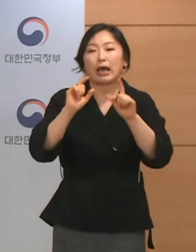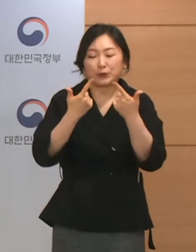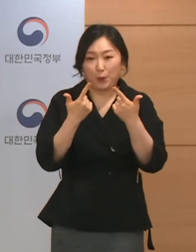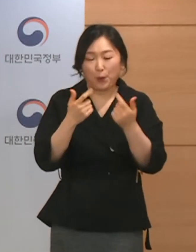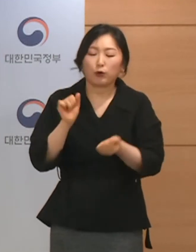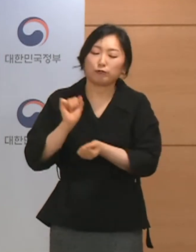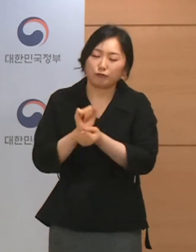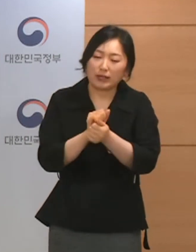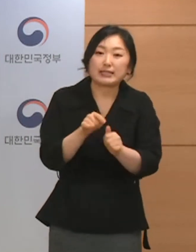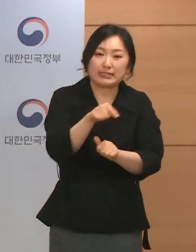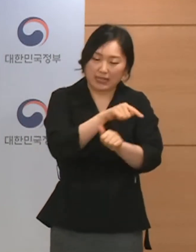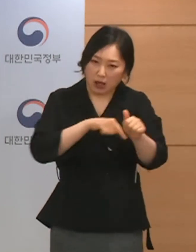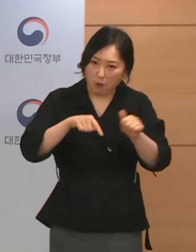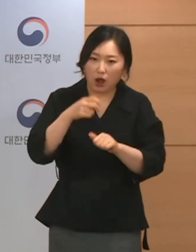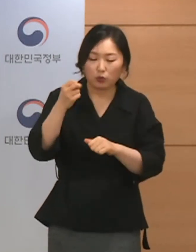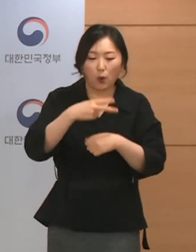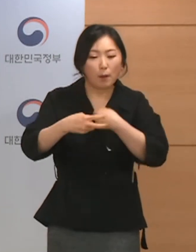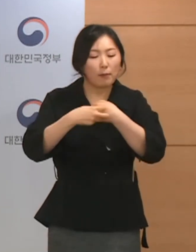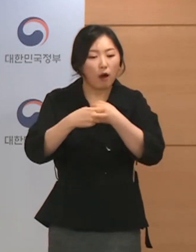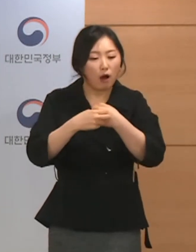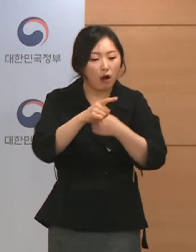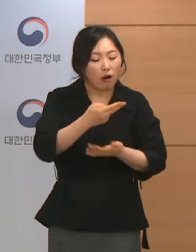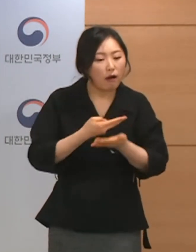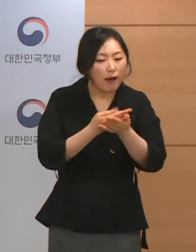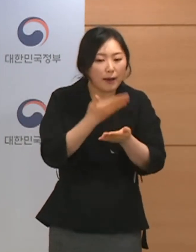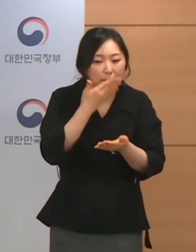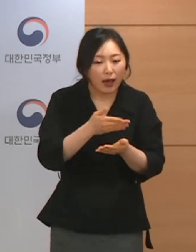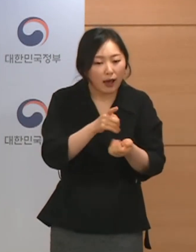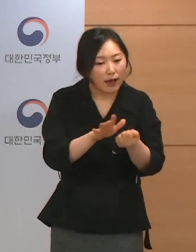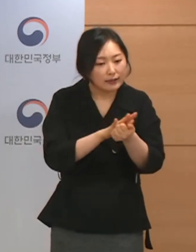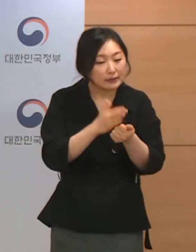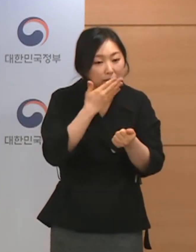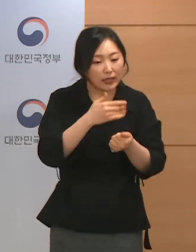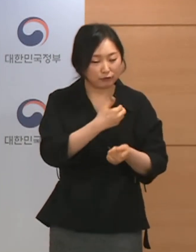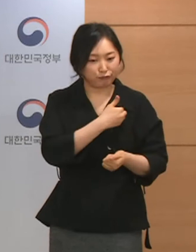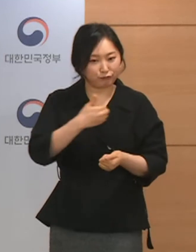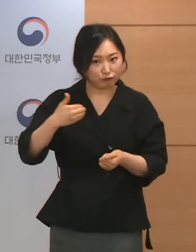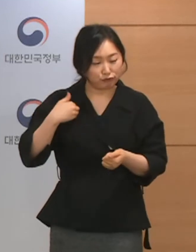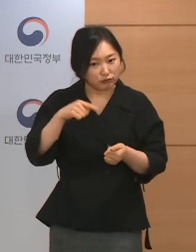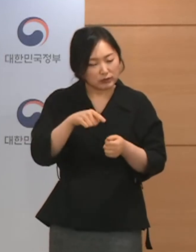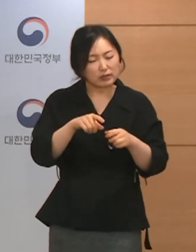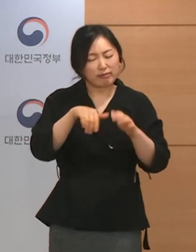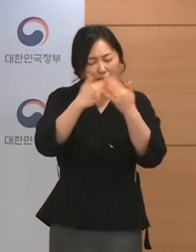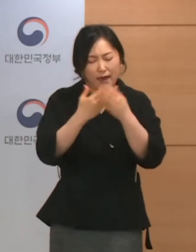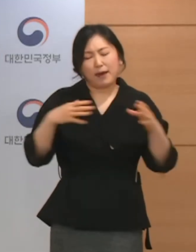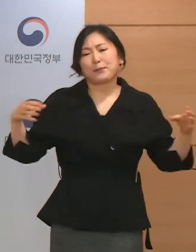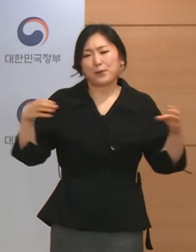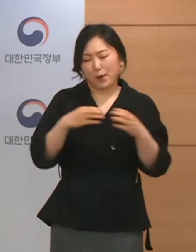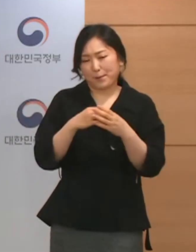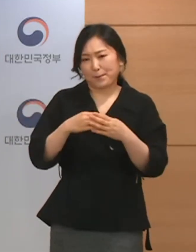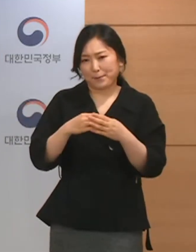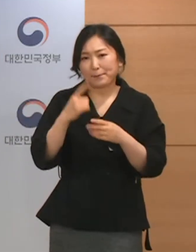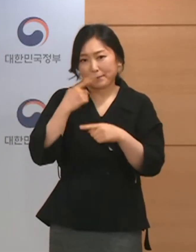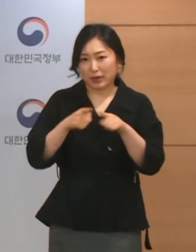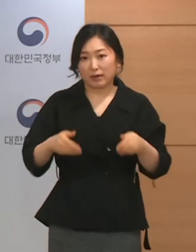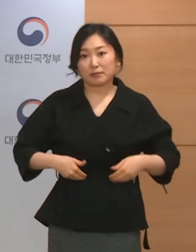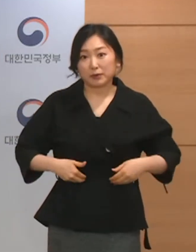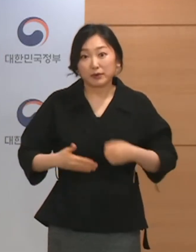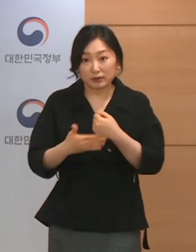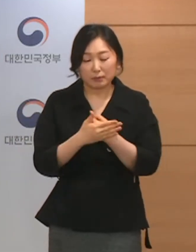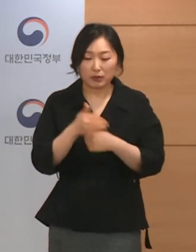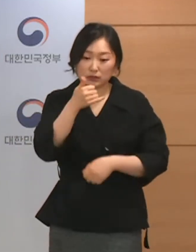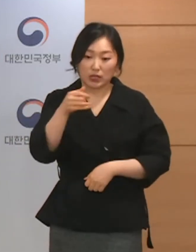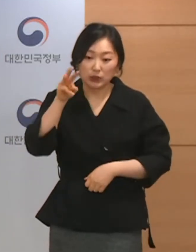상황과 지역의 의료체계 그리고 유행 상황의 변동 등을 평가하면서 결정할 사안이기 때문에 세종의 경우에는 우선